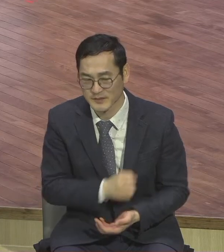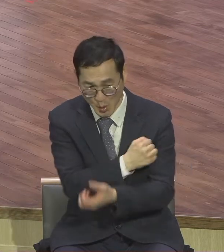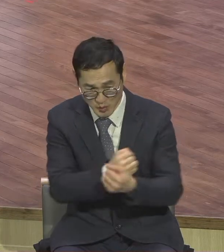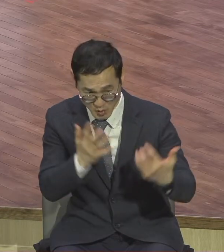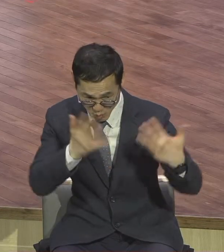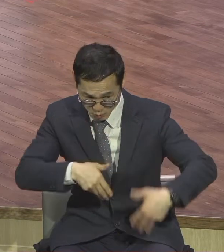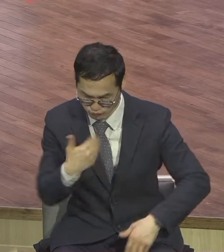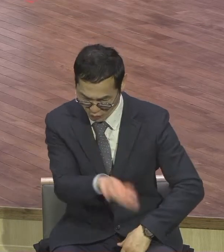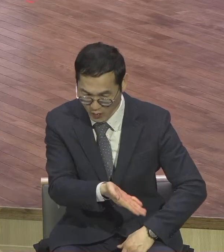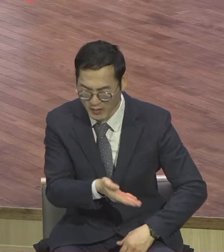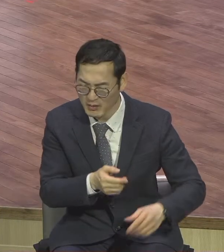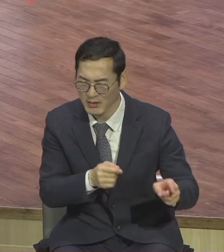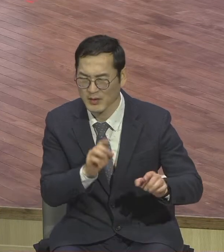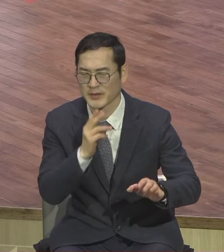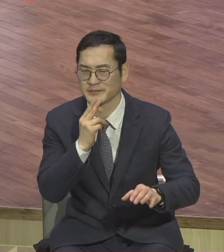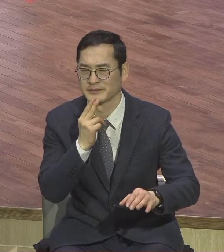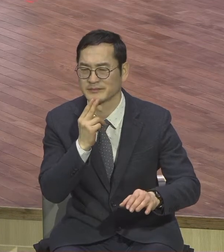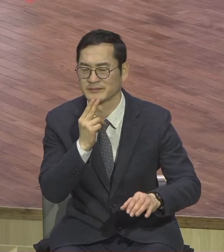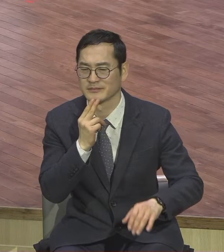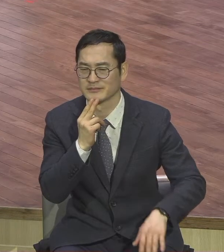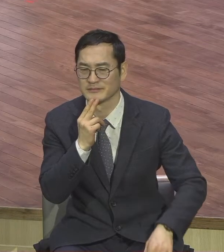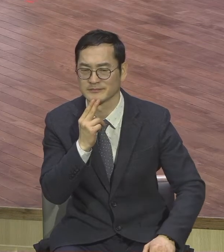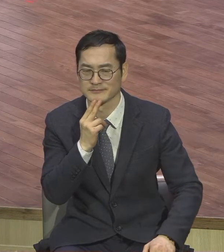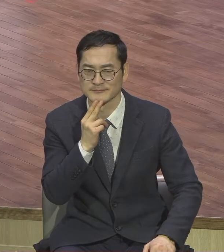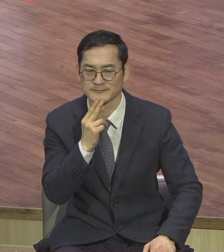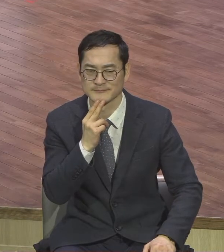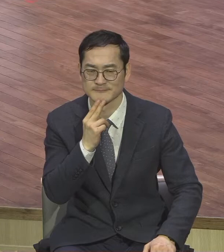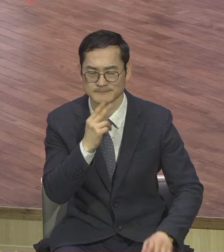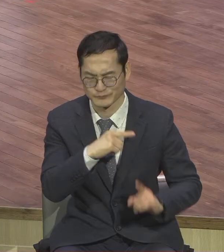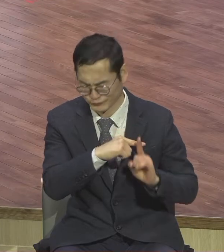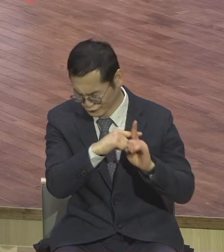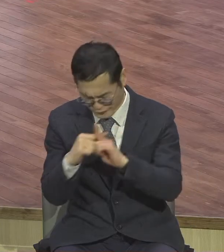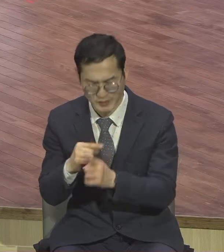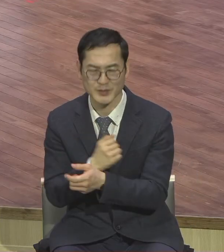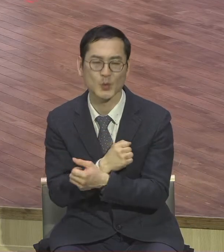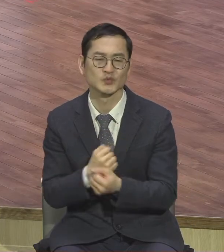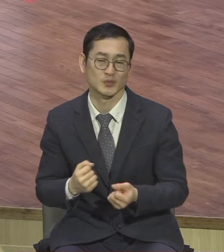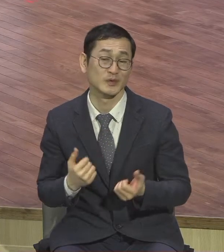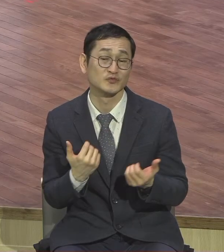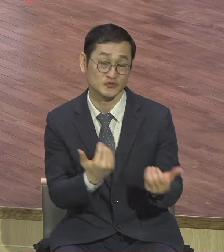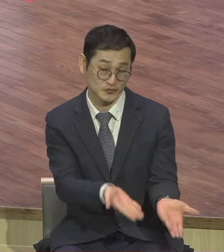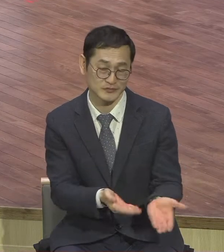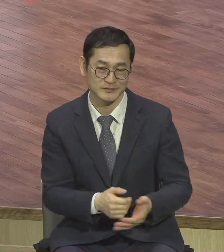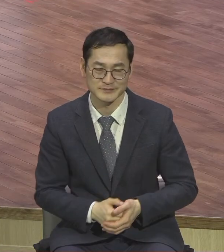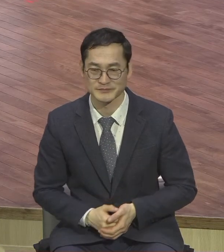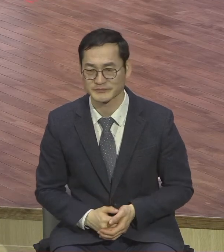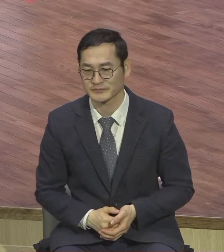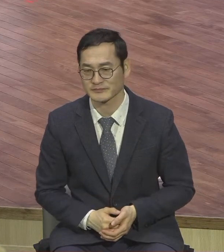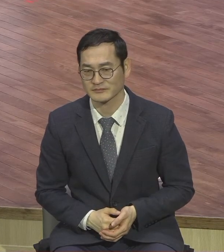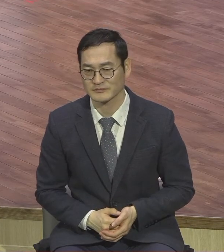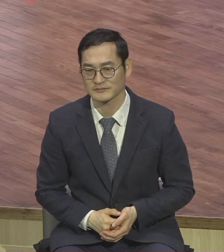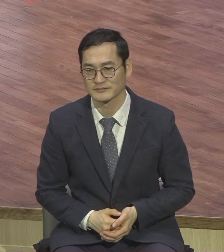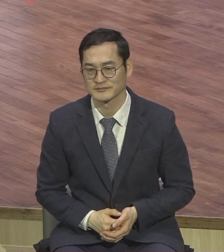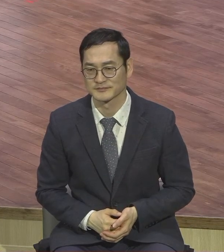진정한 용서라는 것입니다 진정한 용서 그러면서 이 본문 이어지는